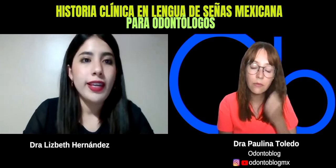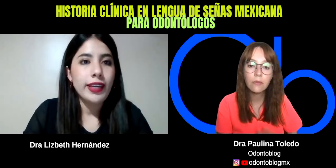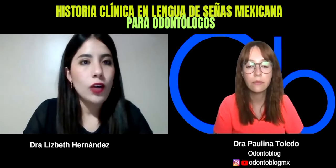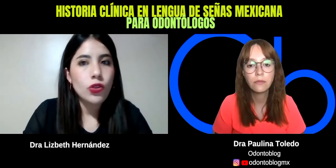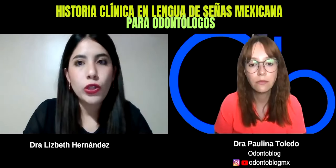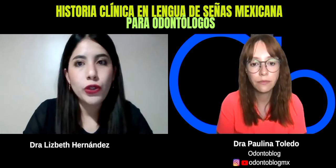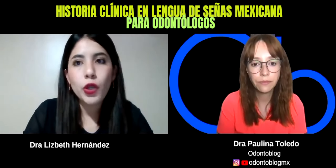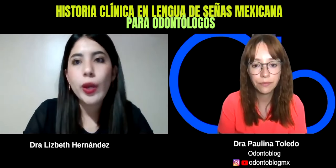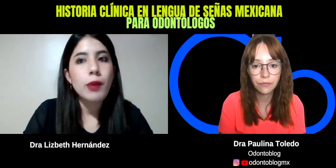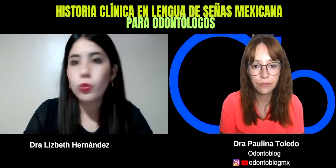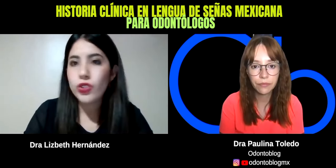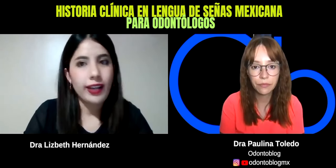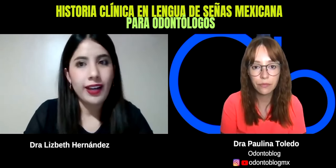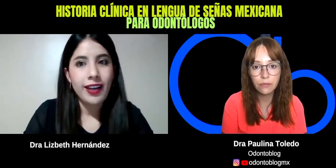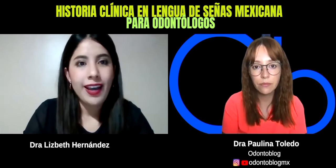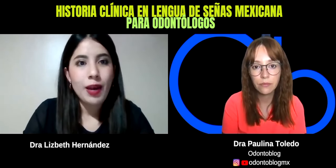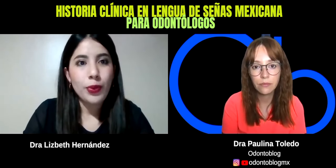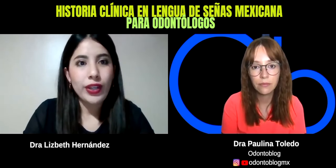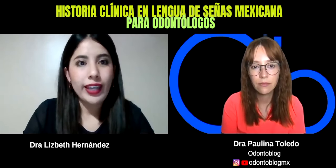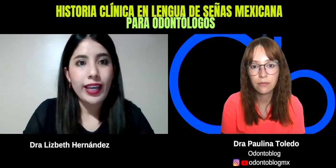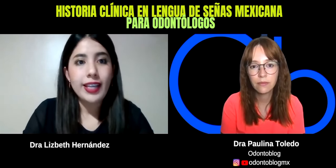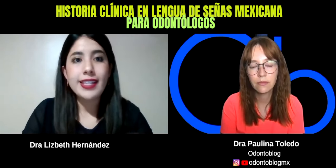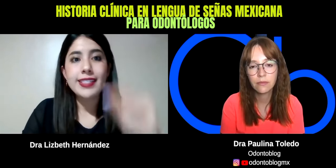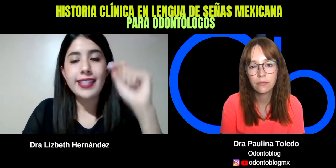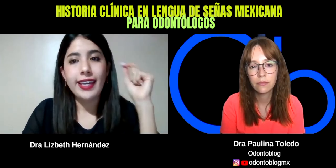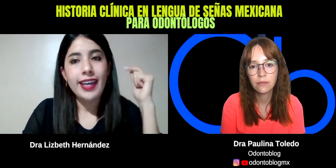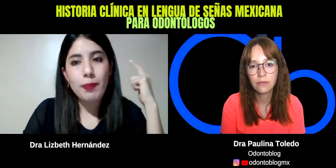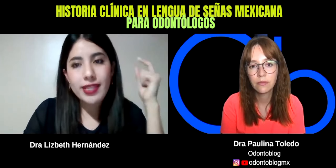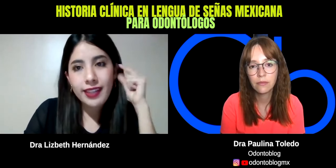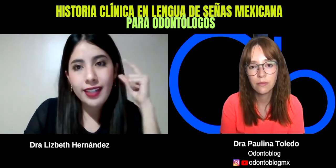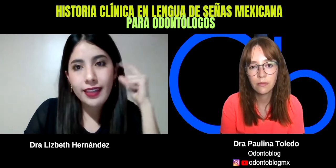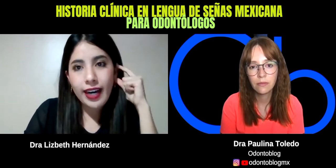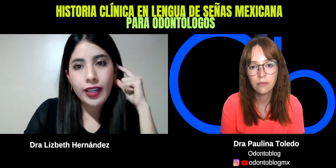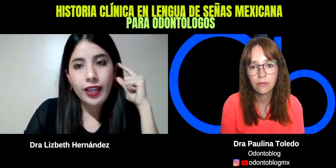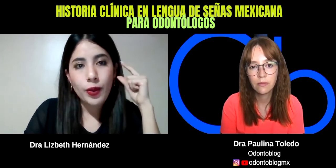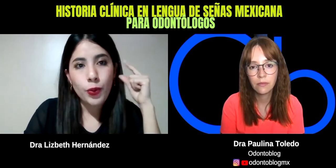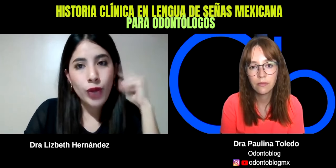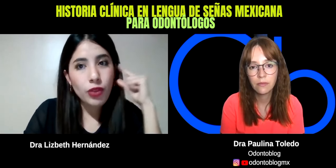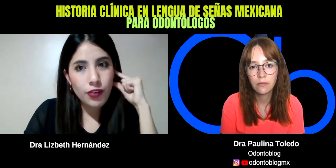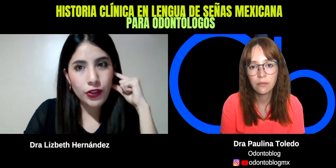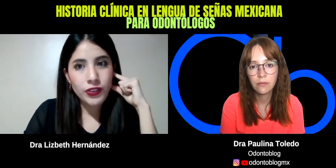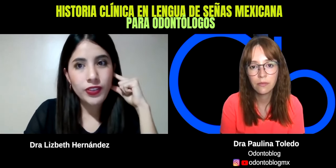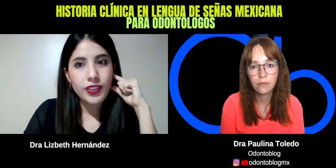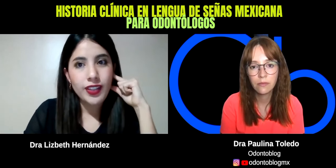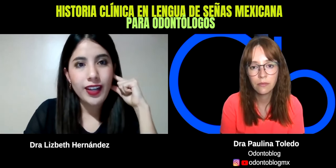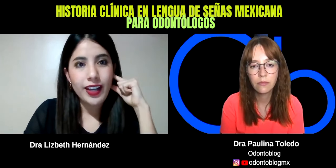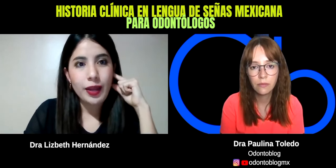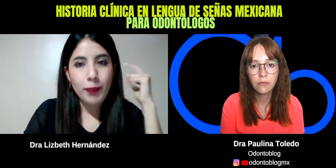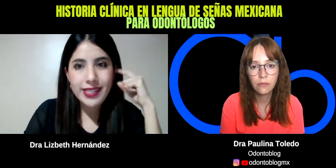que en el consultorio no haya música, porque si el paciente trae un audífono, va a ser